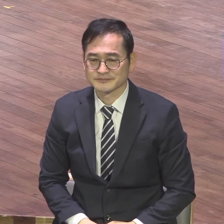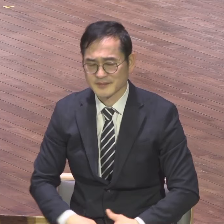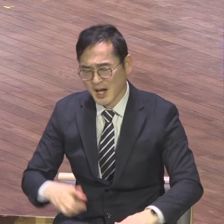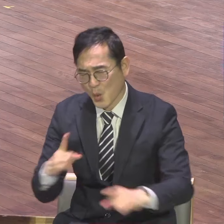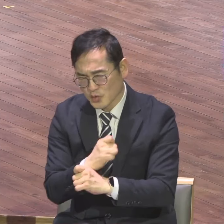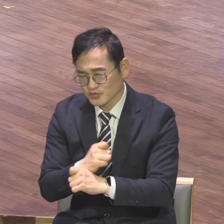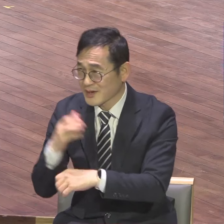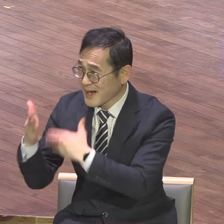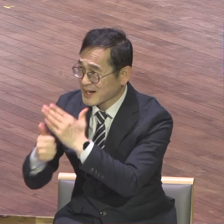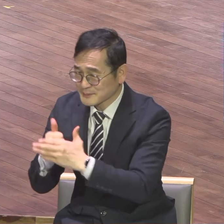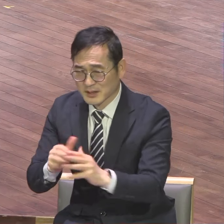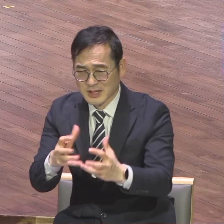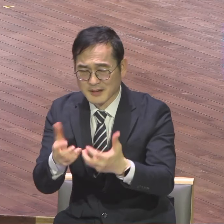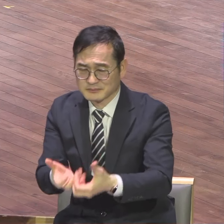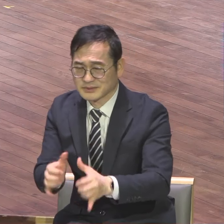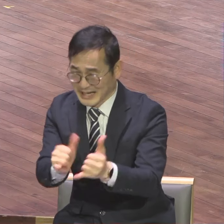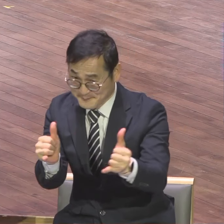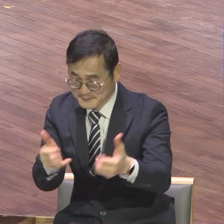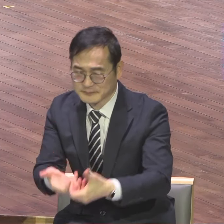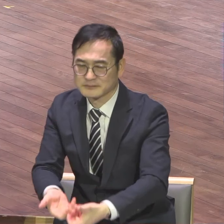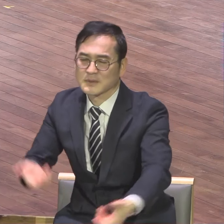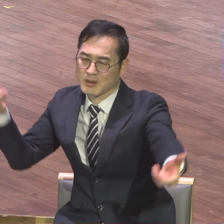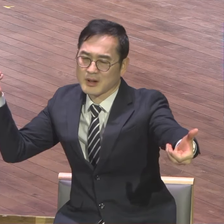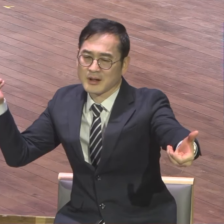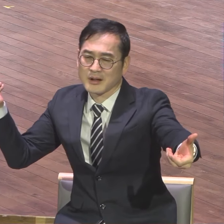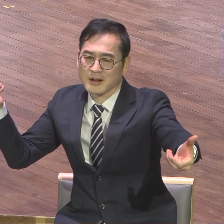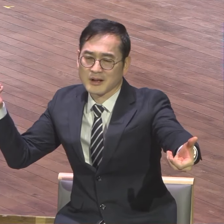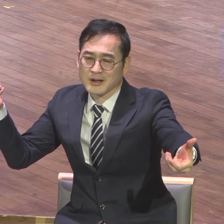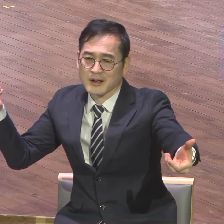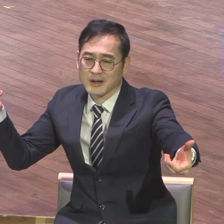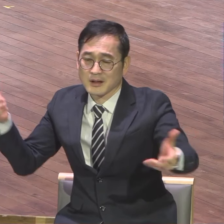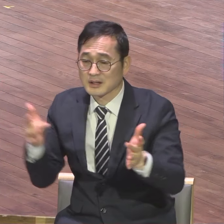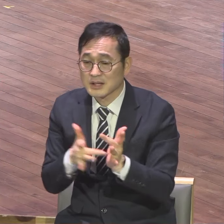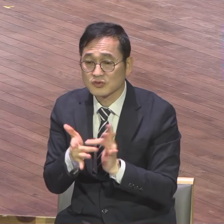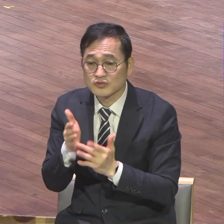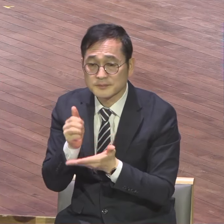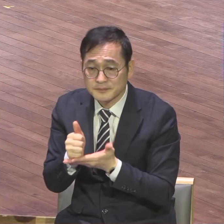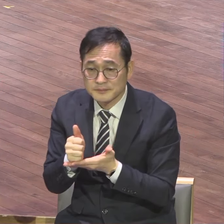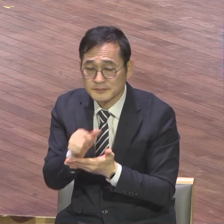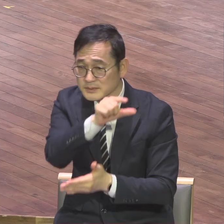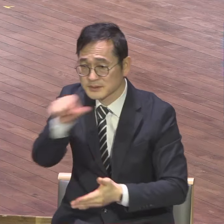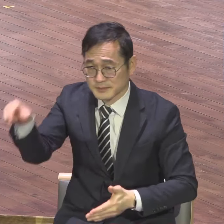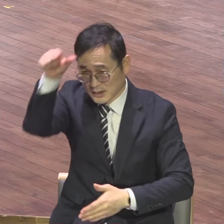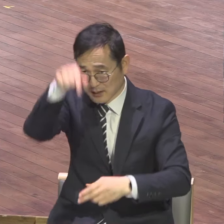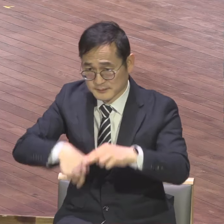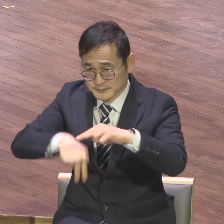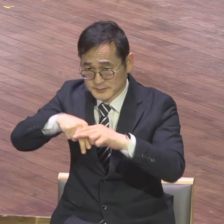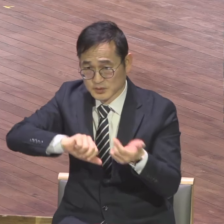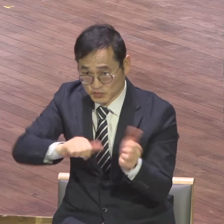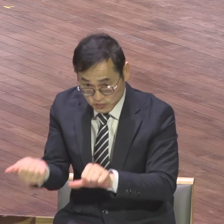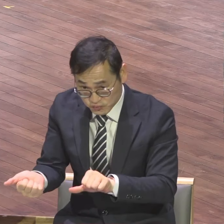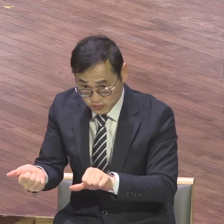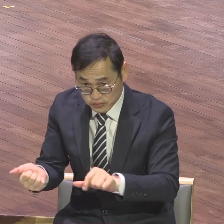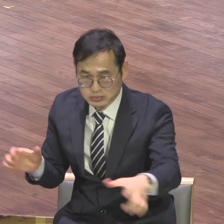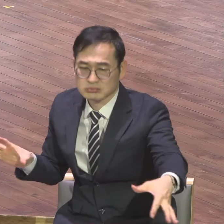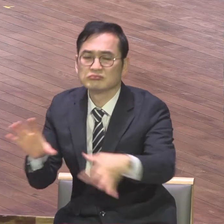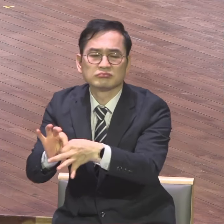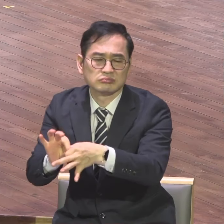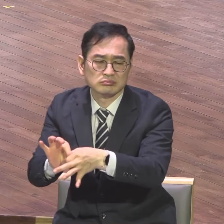화해하기 위해서 그거 하신 방법이 예수 거시도입니다 예수를 인간의 몸을